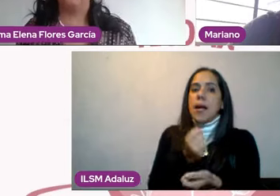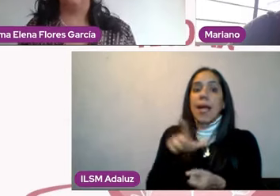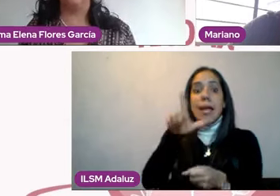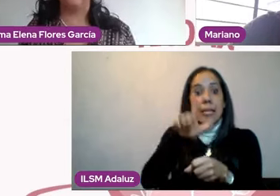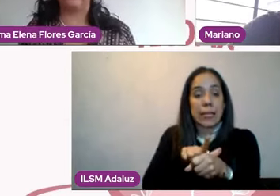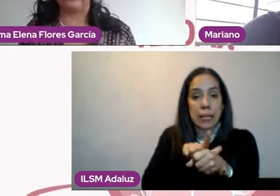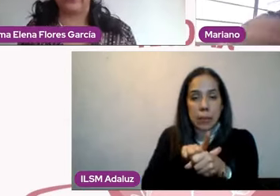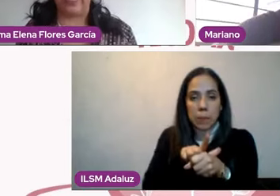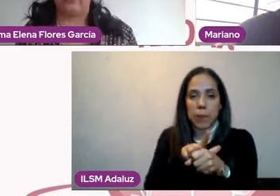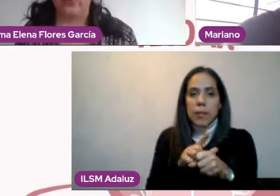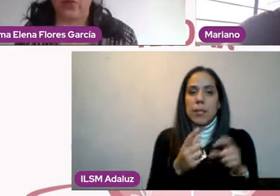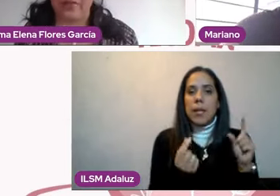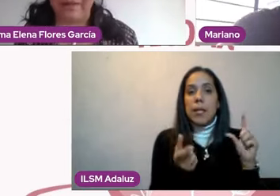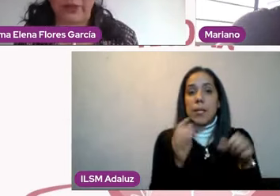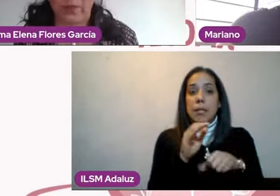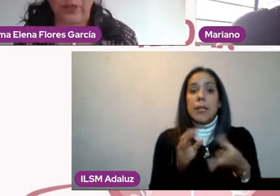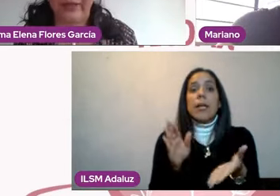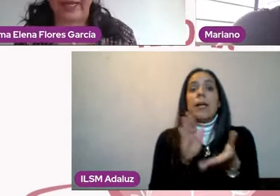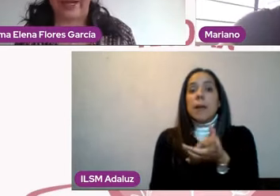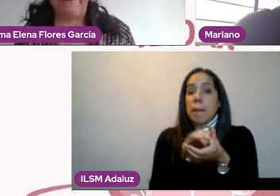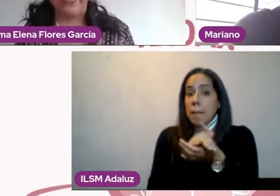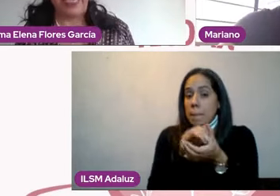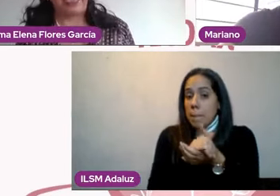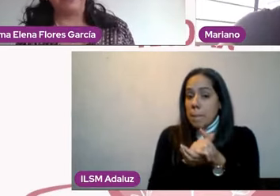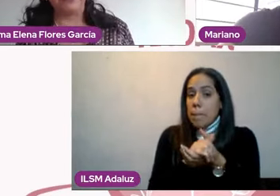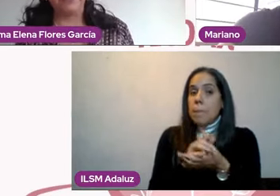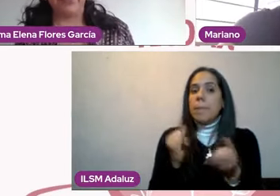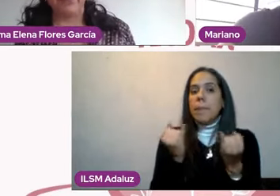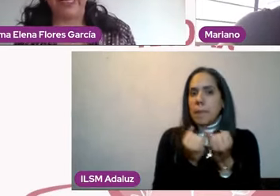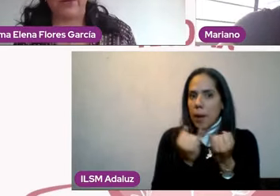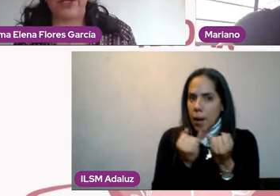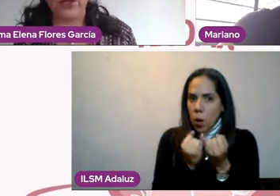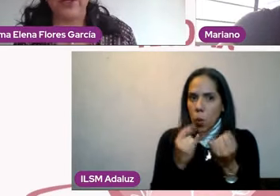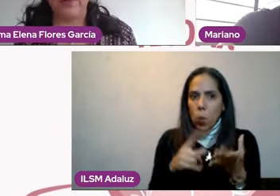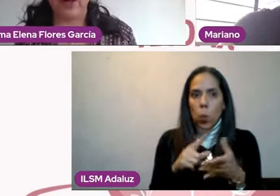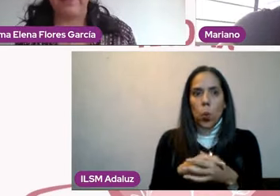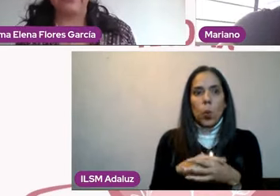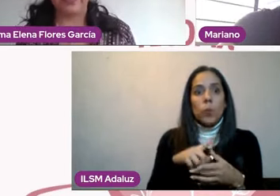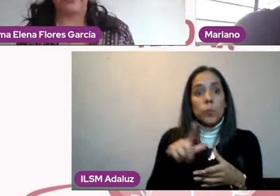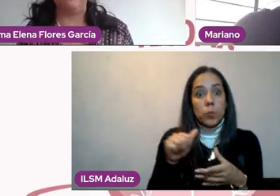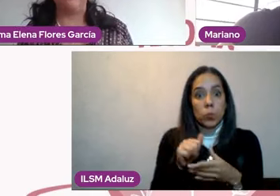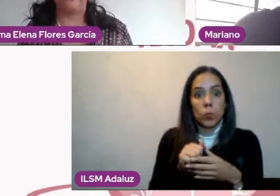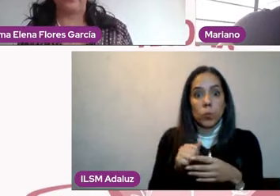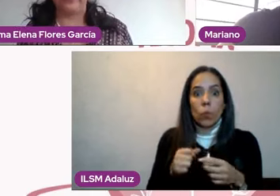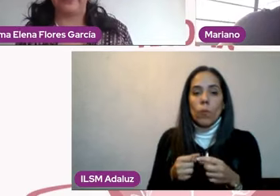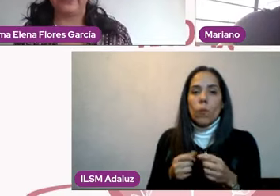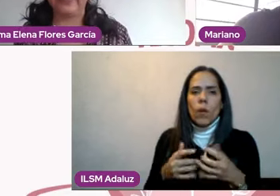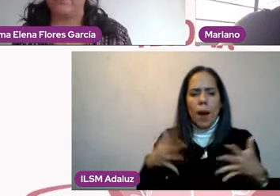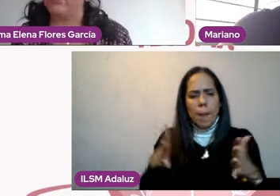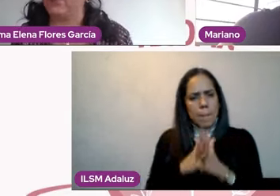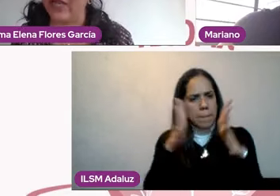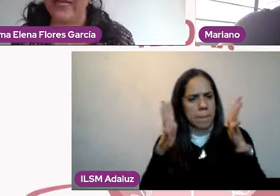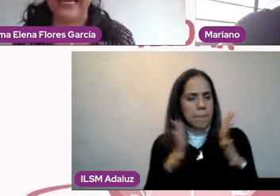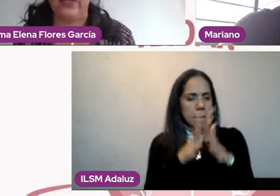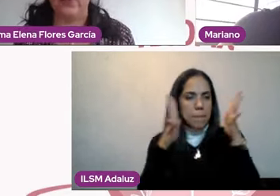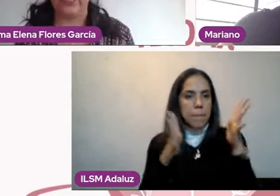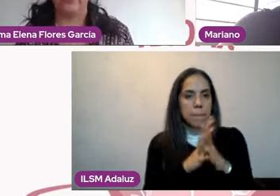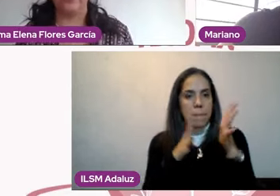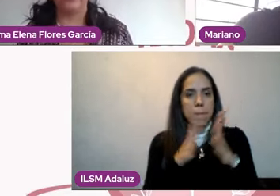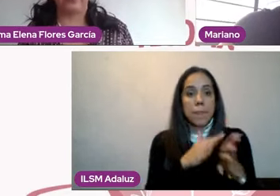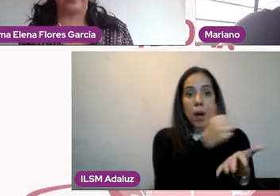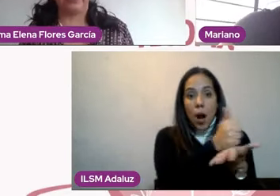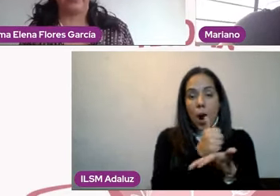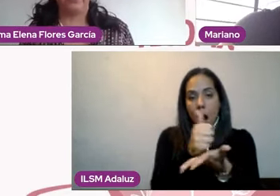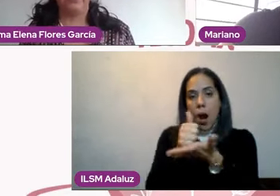por la Universidad Autónoma Metropolitana. Ha participado en la elaboración de programas en favor del bienestar emocional en el